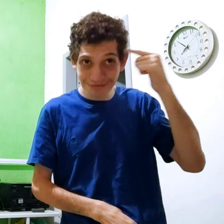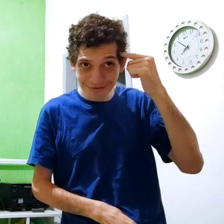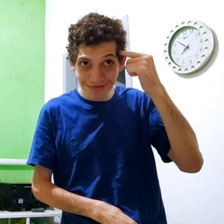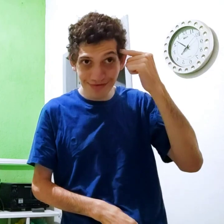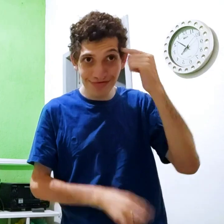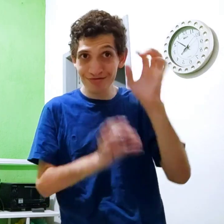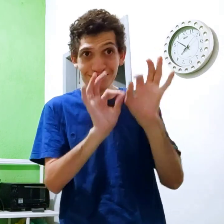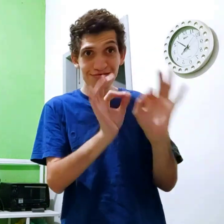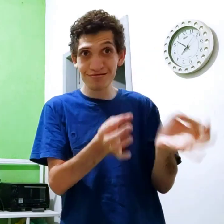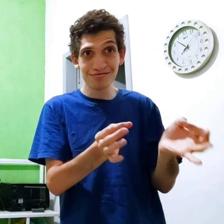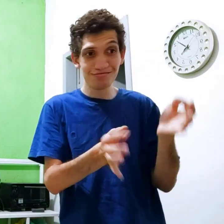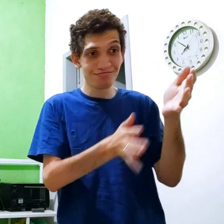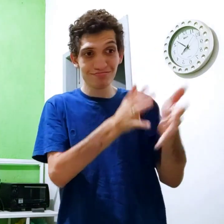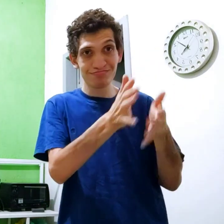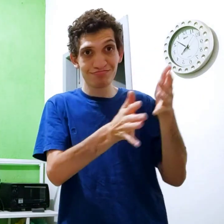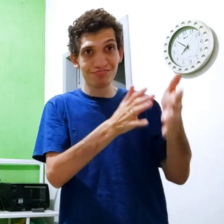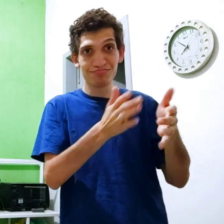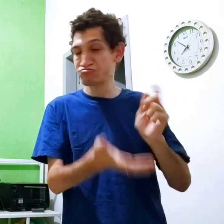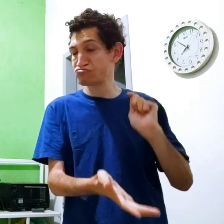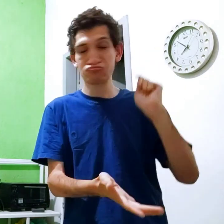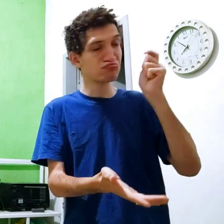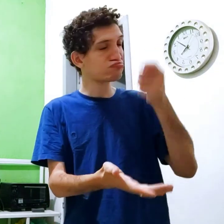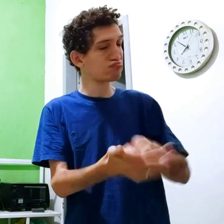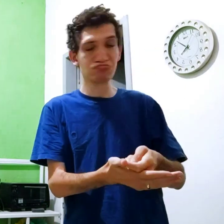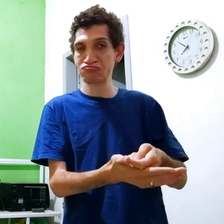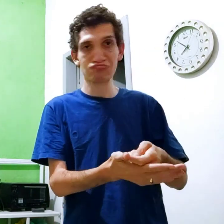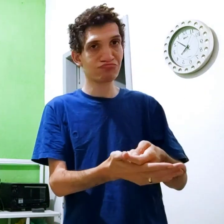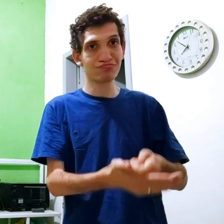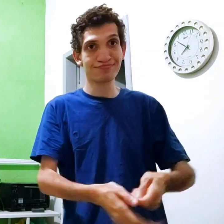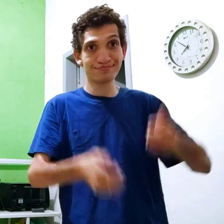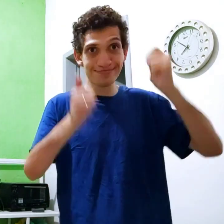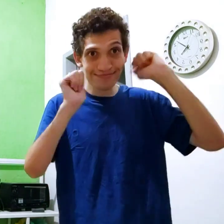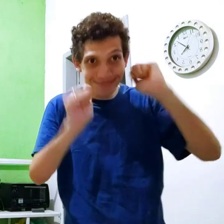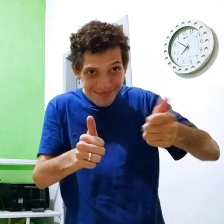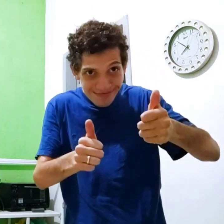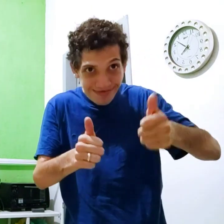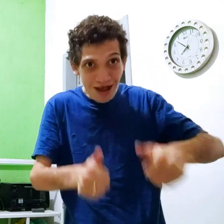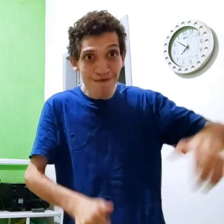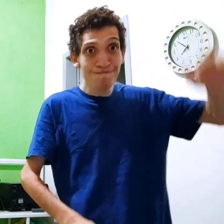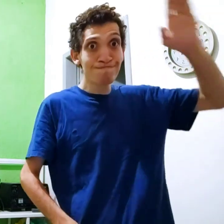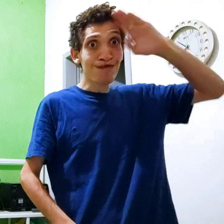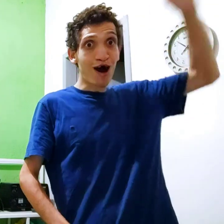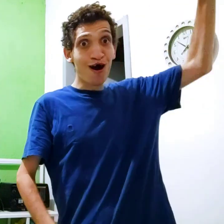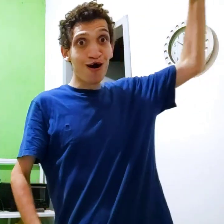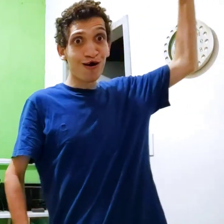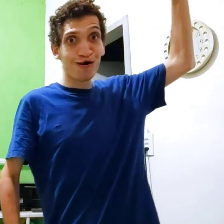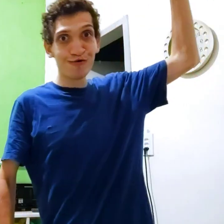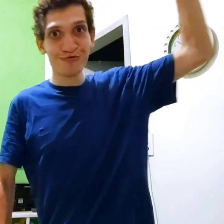ALOTE Entendeu? É simples O nariz Não paga Tá? Vamo Tchau